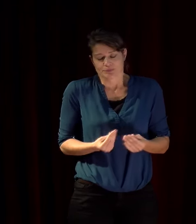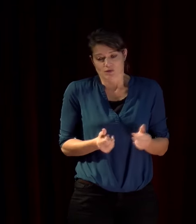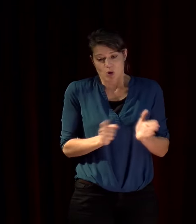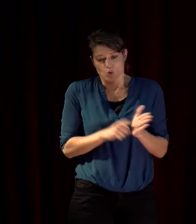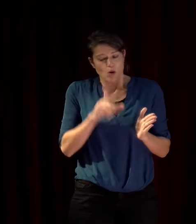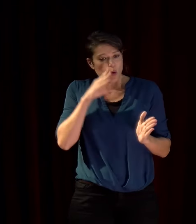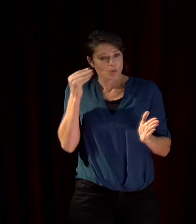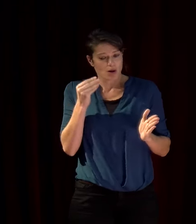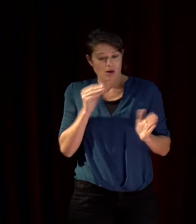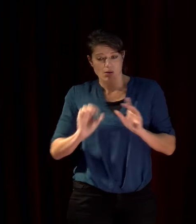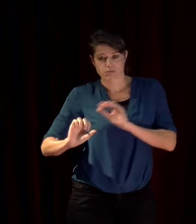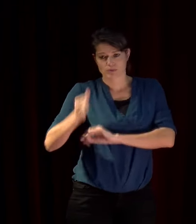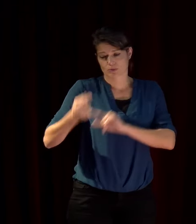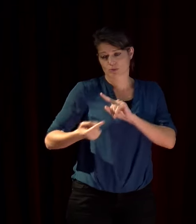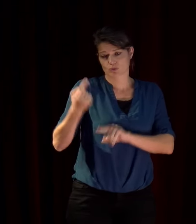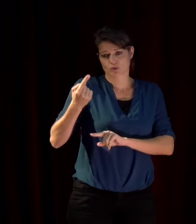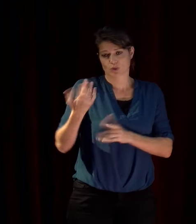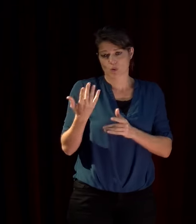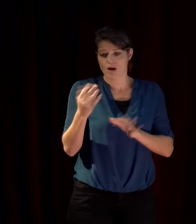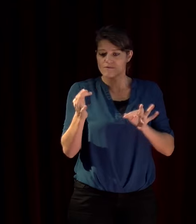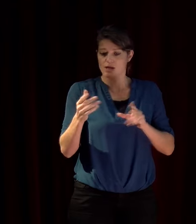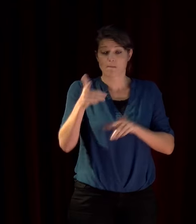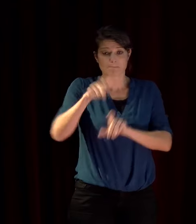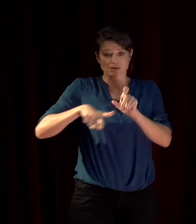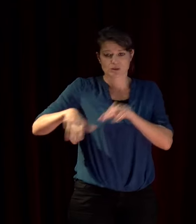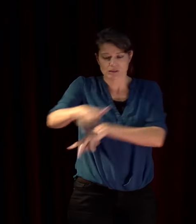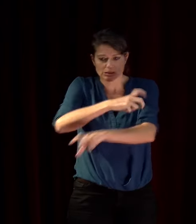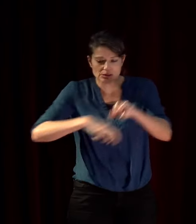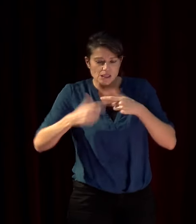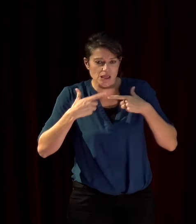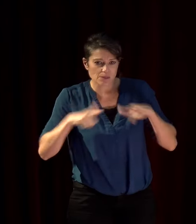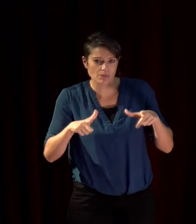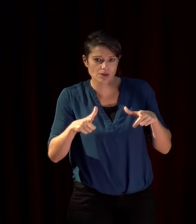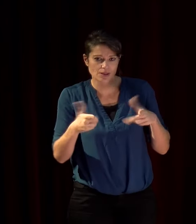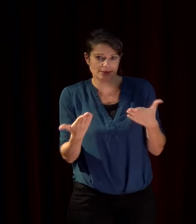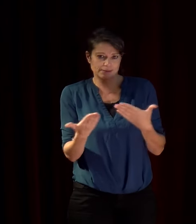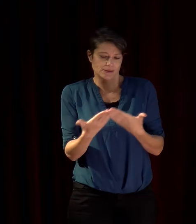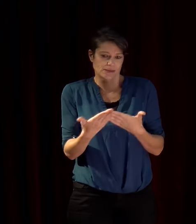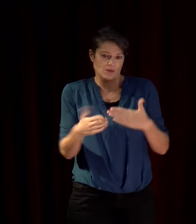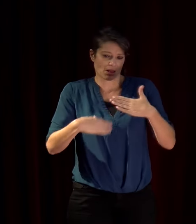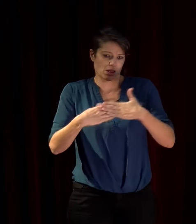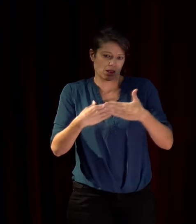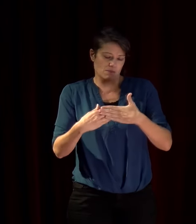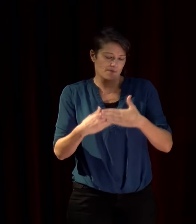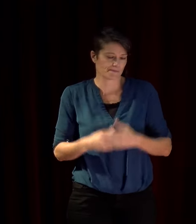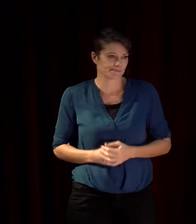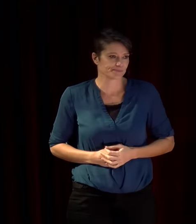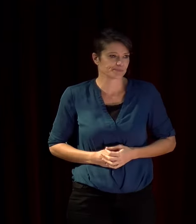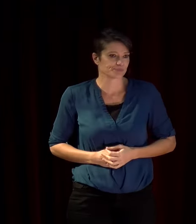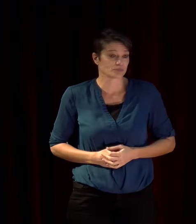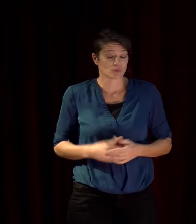humain essentiel qui est la libre circulation des personnes et d'une certaine manière cette politique